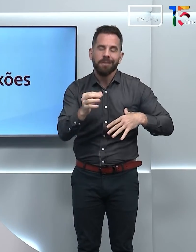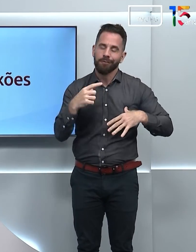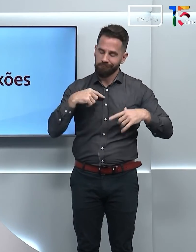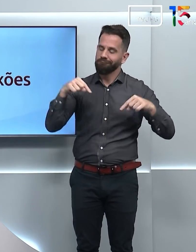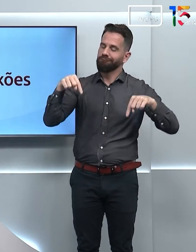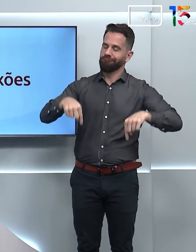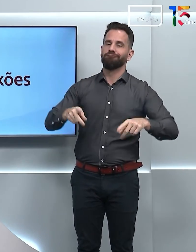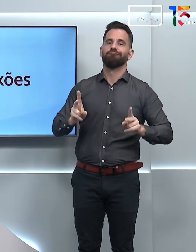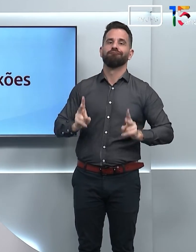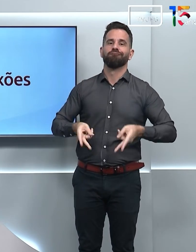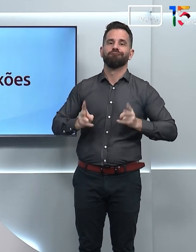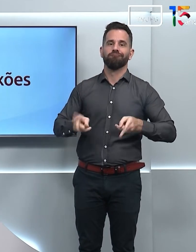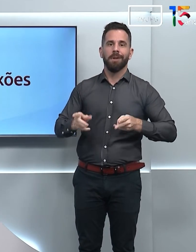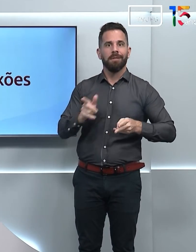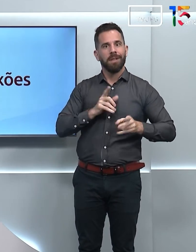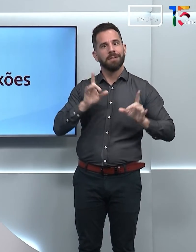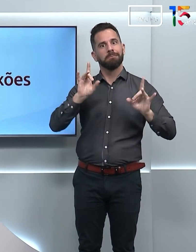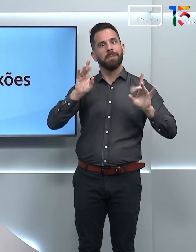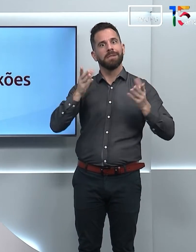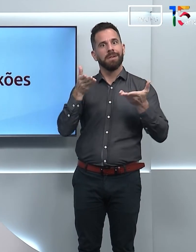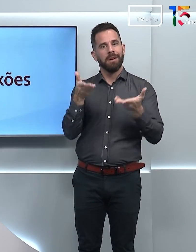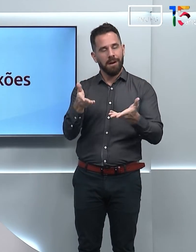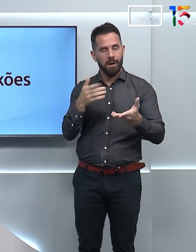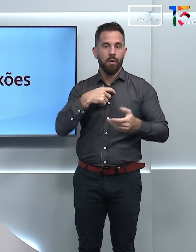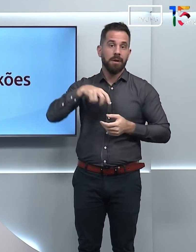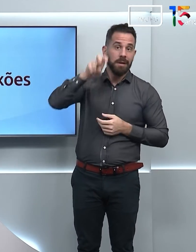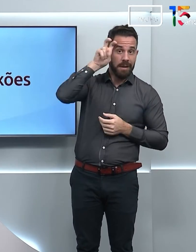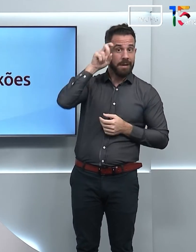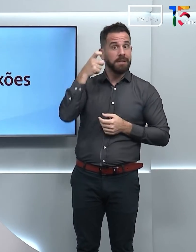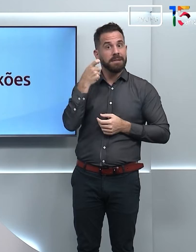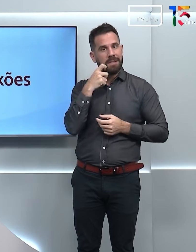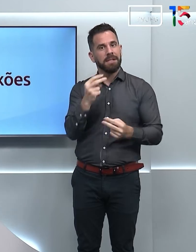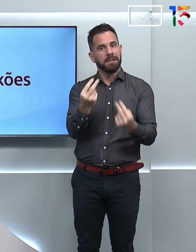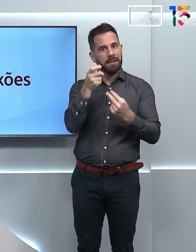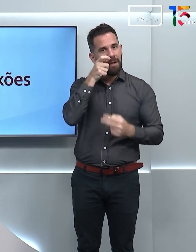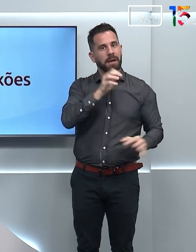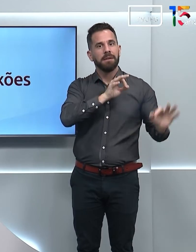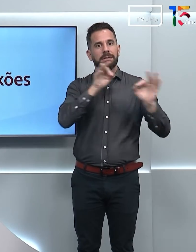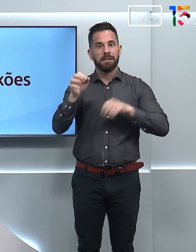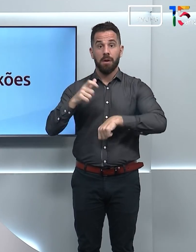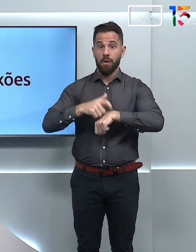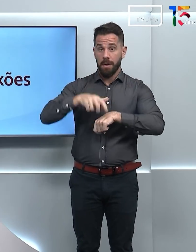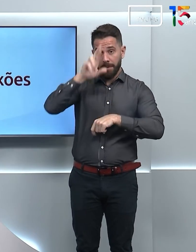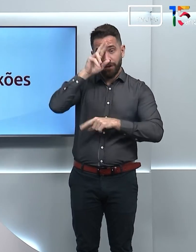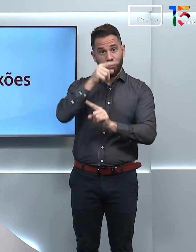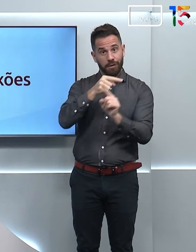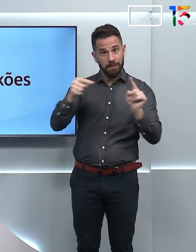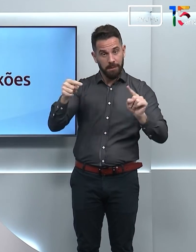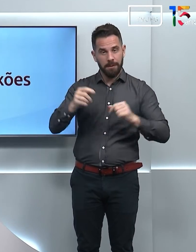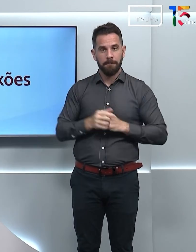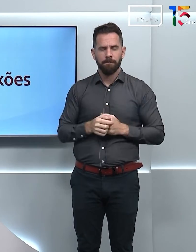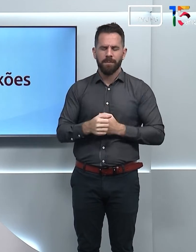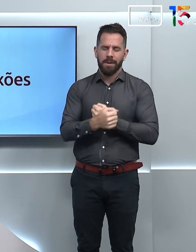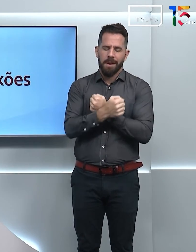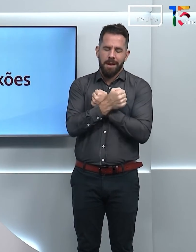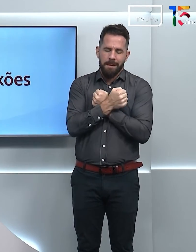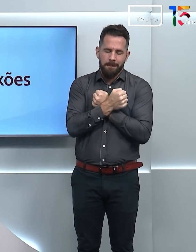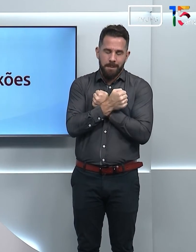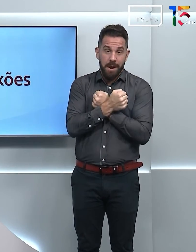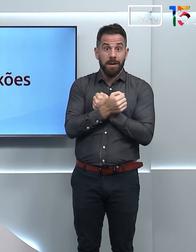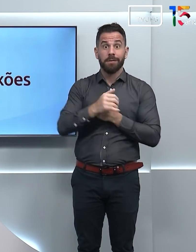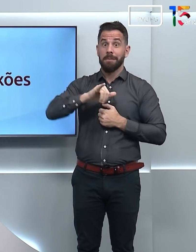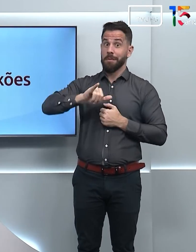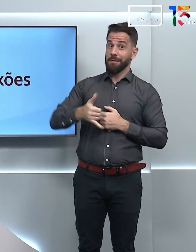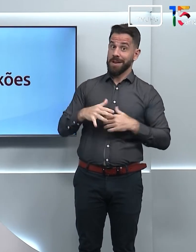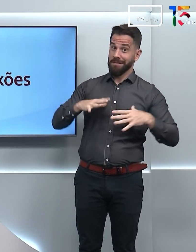está aqui no Conexões com o programa especial quinta e sexta-feira. Então assista a gente sempre ao meio dia e meia. Forte abraço, bom